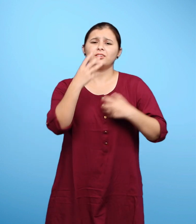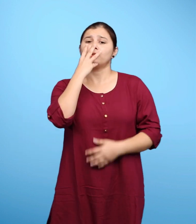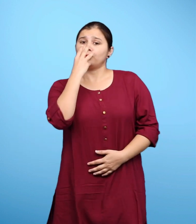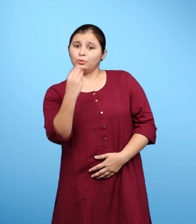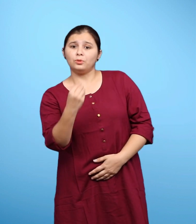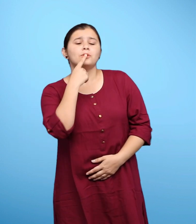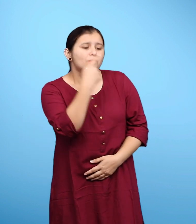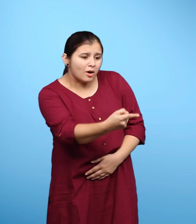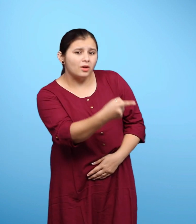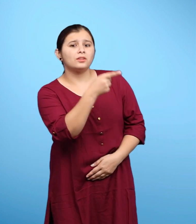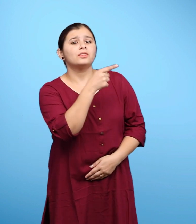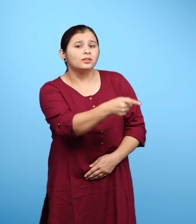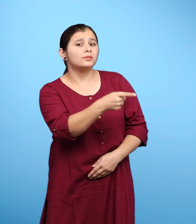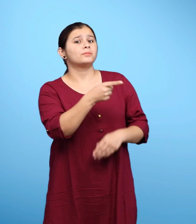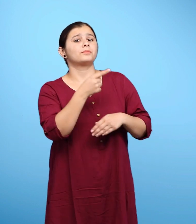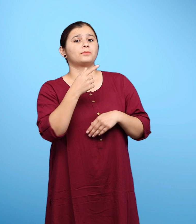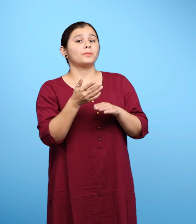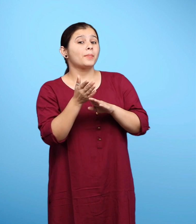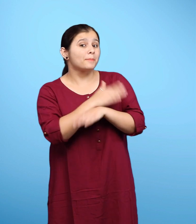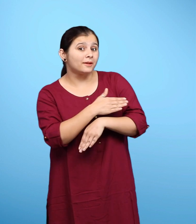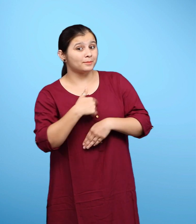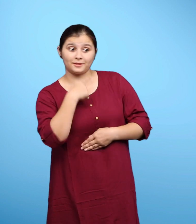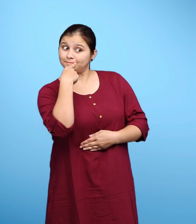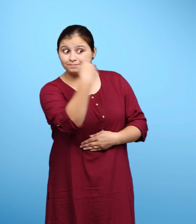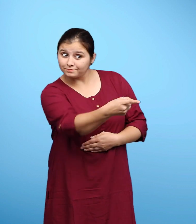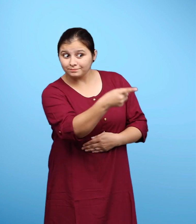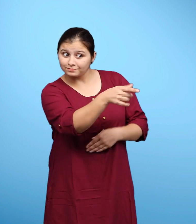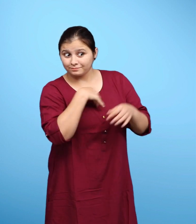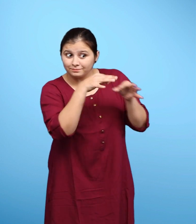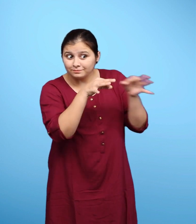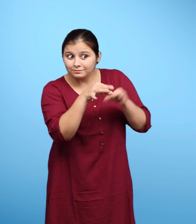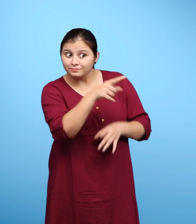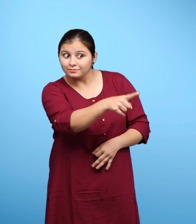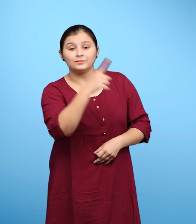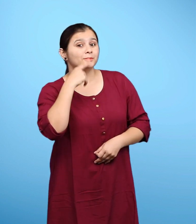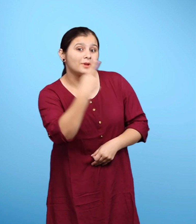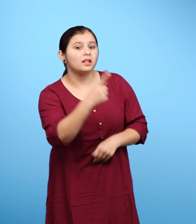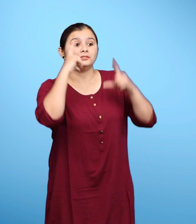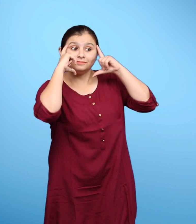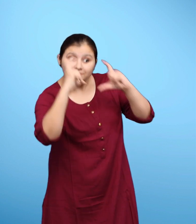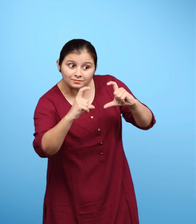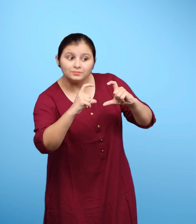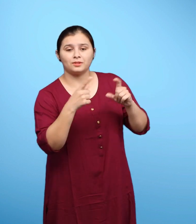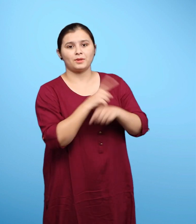सियार गधे से बोला मैंने तुम्हे सावधान किया था मित्र पर तुमने मेरी बात नहीं मानी